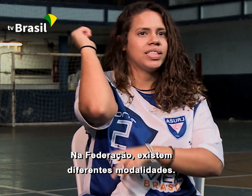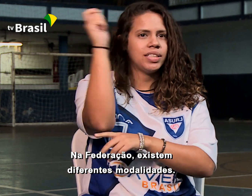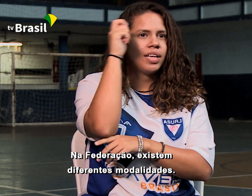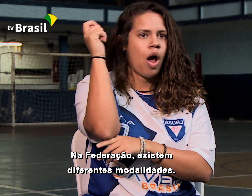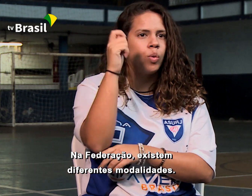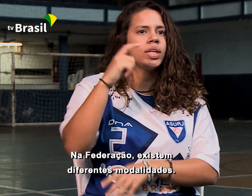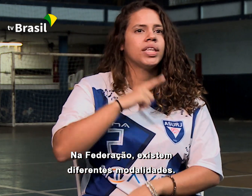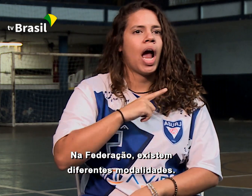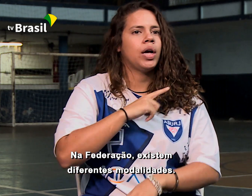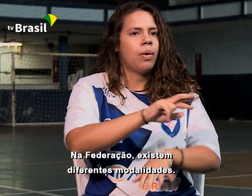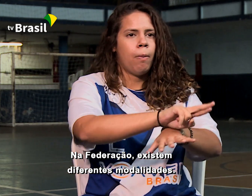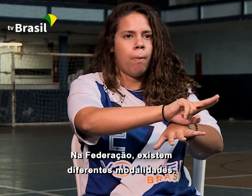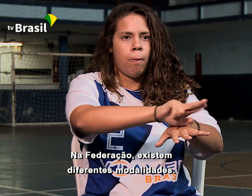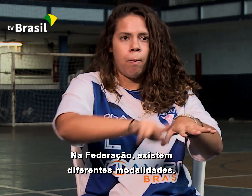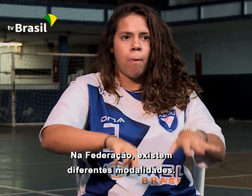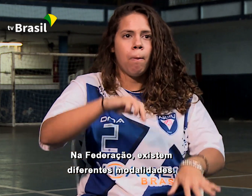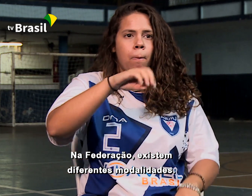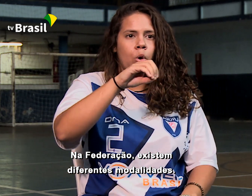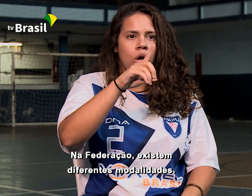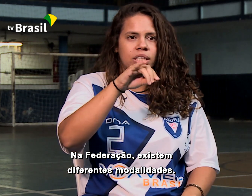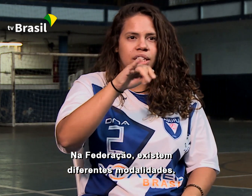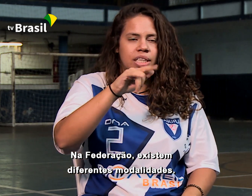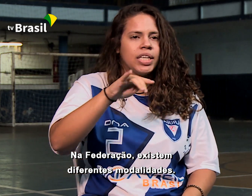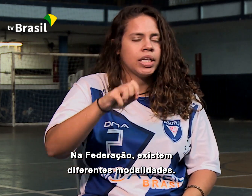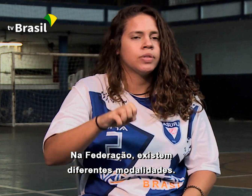Na Federação, existem diferentes modalidades.